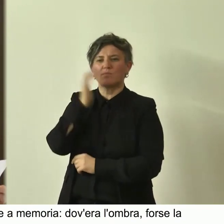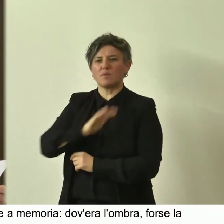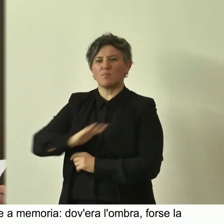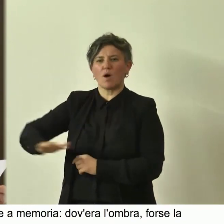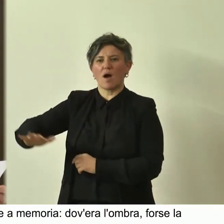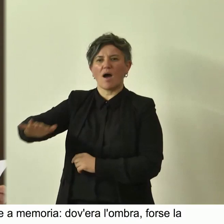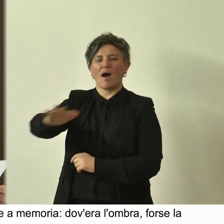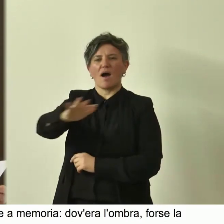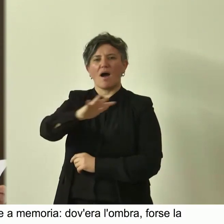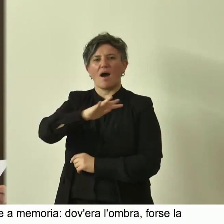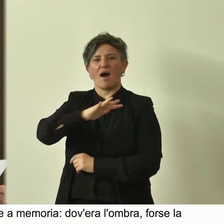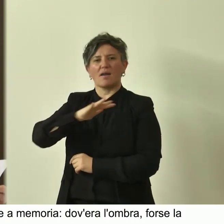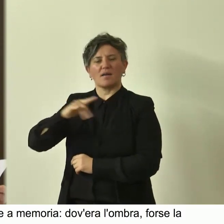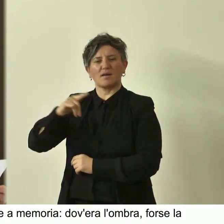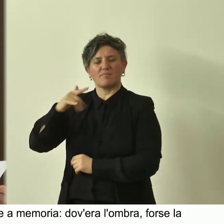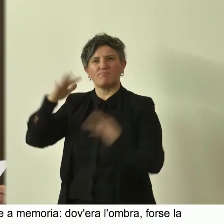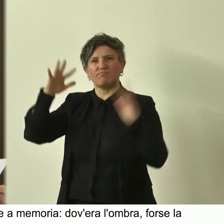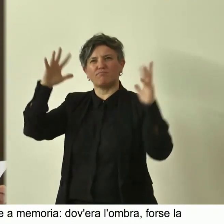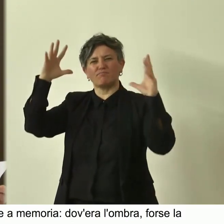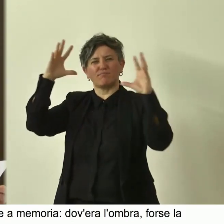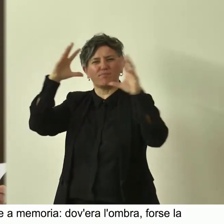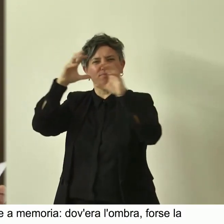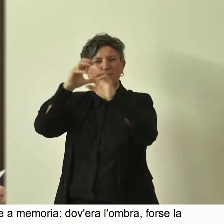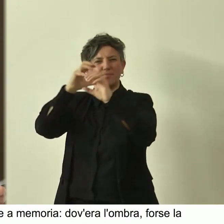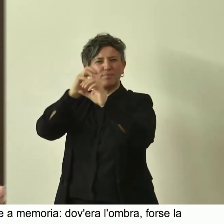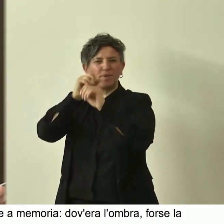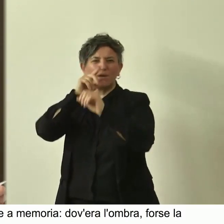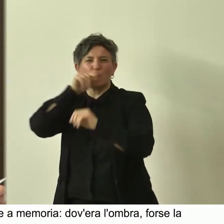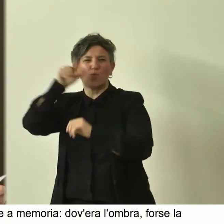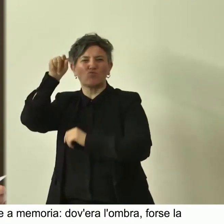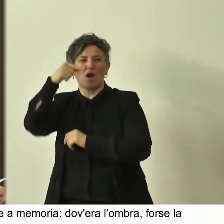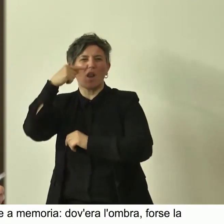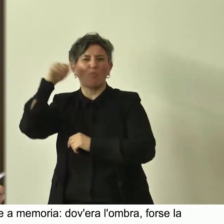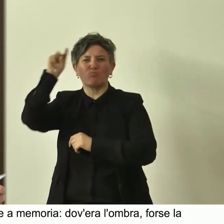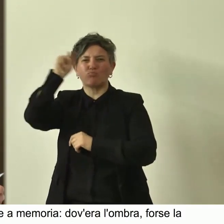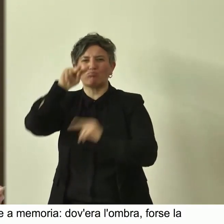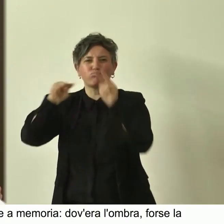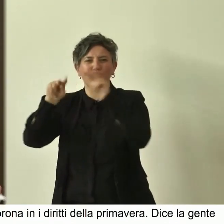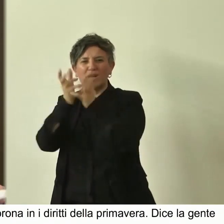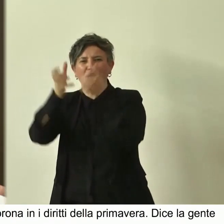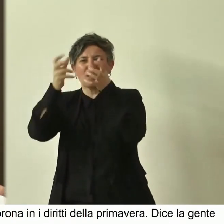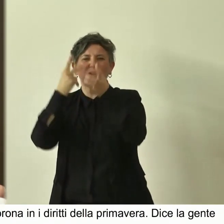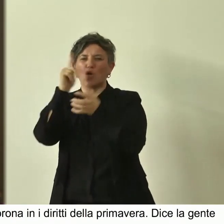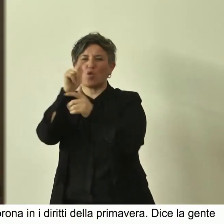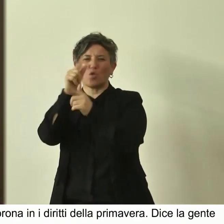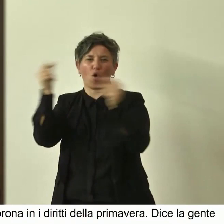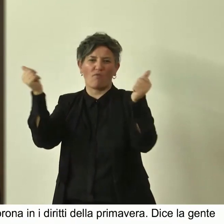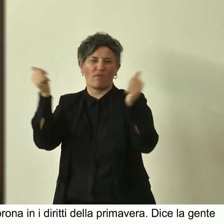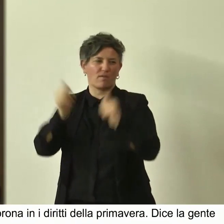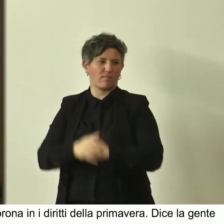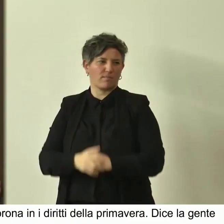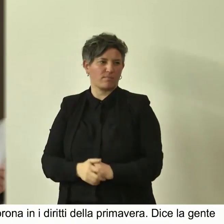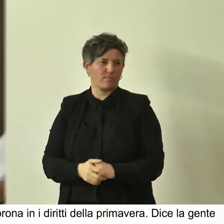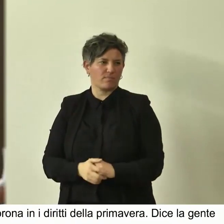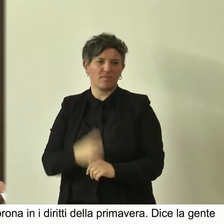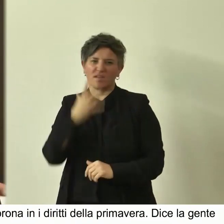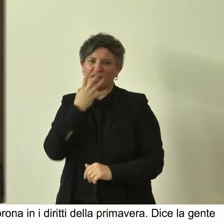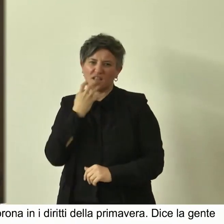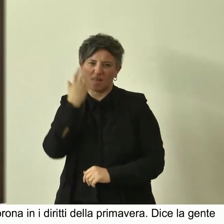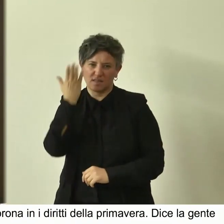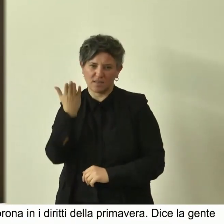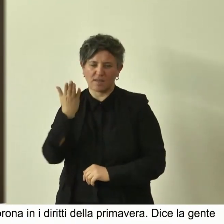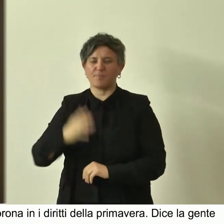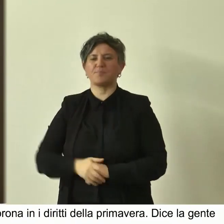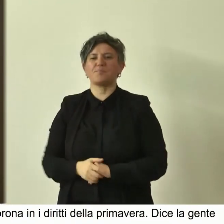pianto di una capinera che cerca il nido che non troverà sempre un po' patetico Pascoli però insomma insomma poi